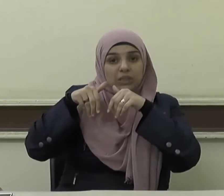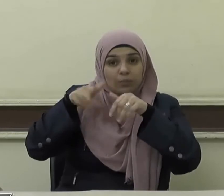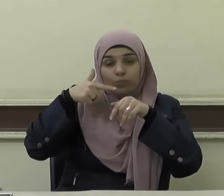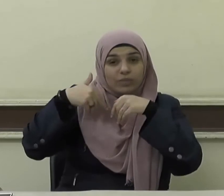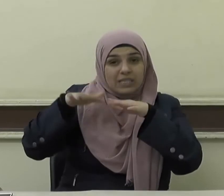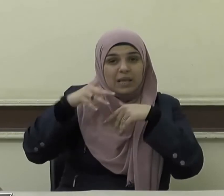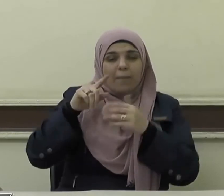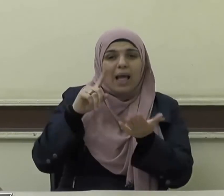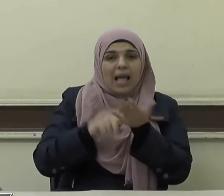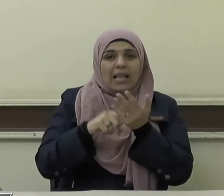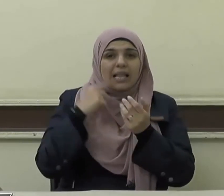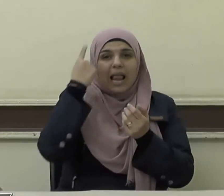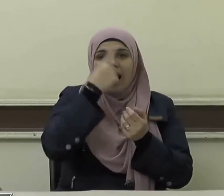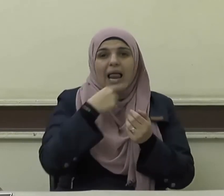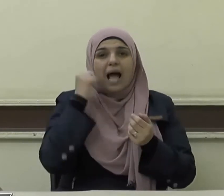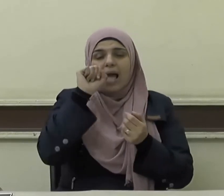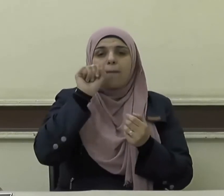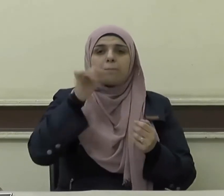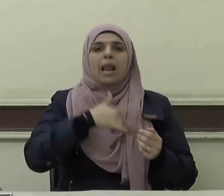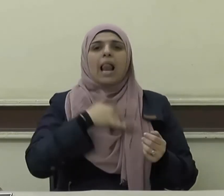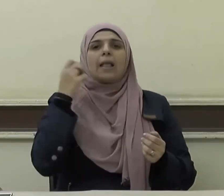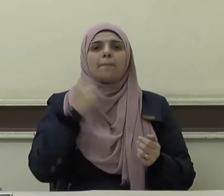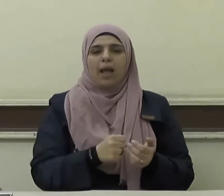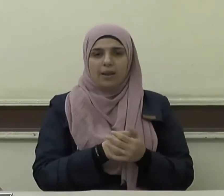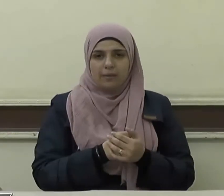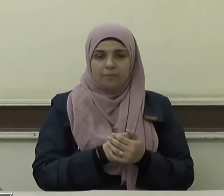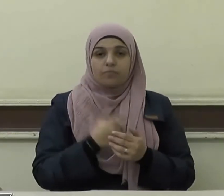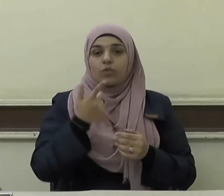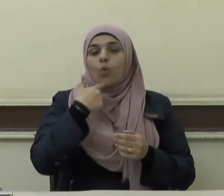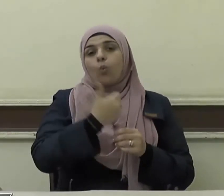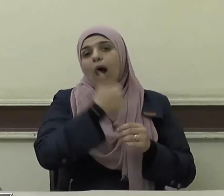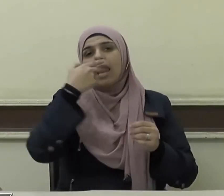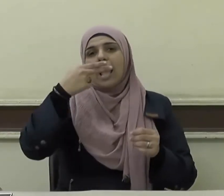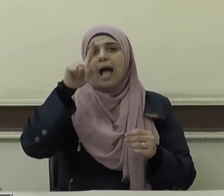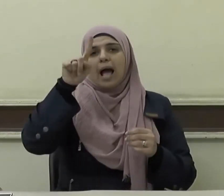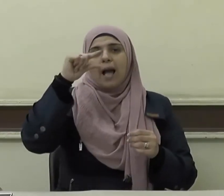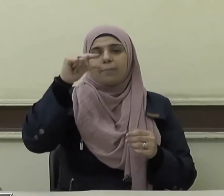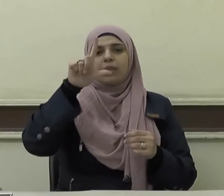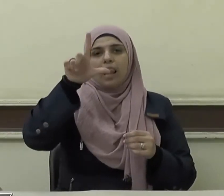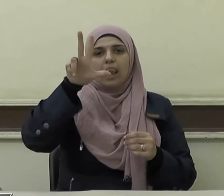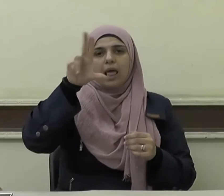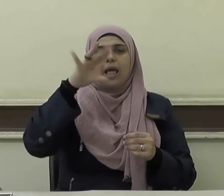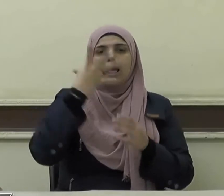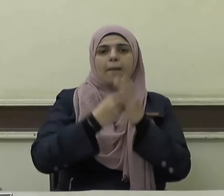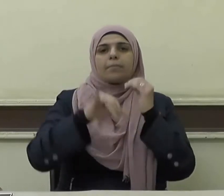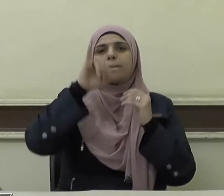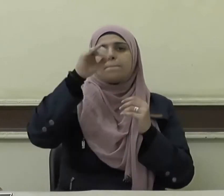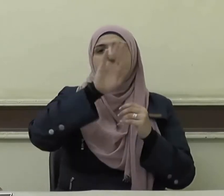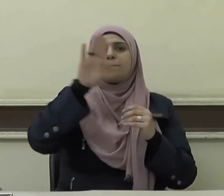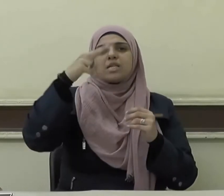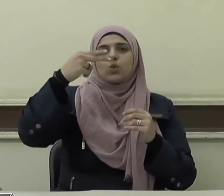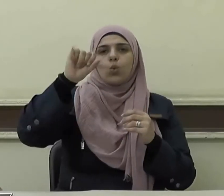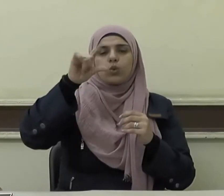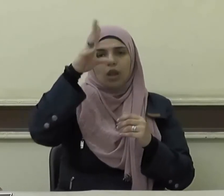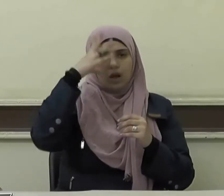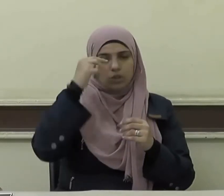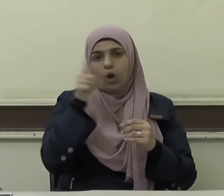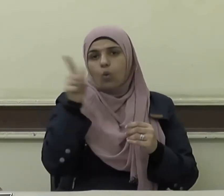فإن الحياء من الإيمان وعن عبد الله بن مسعود رضي الله عنه قال